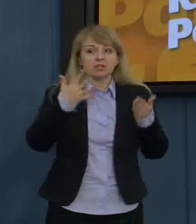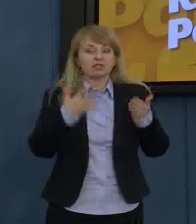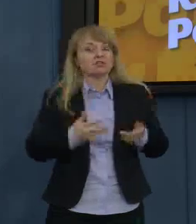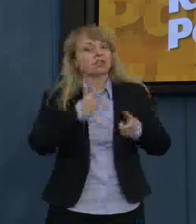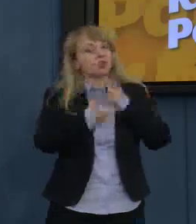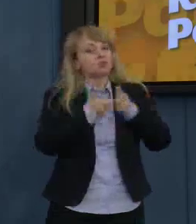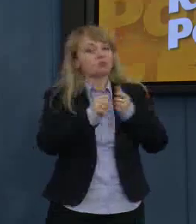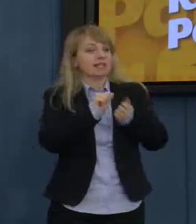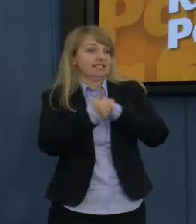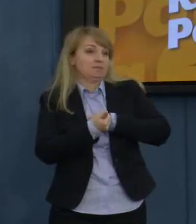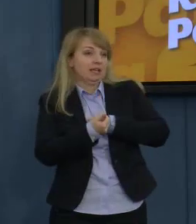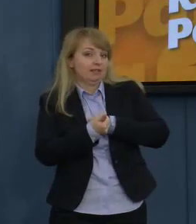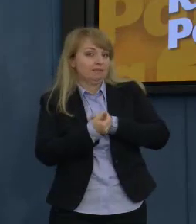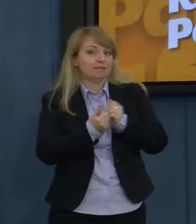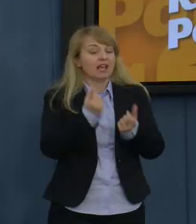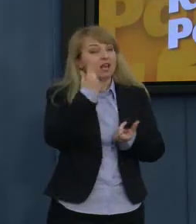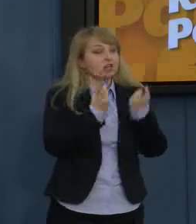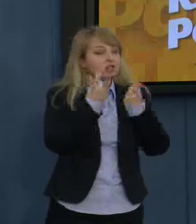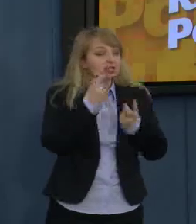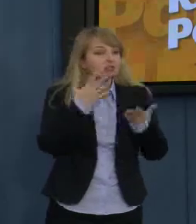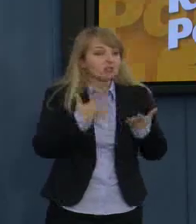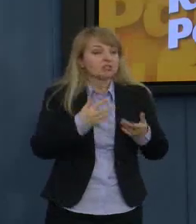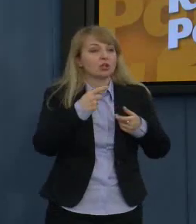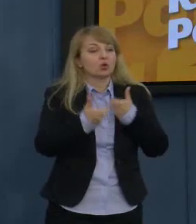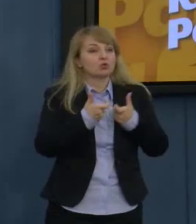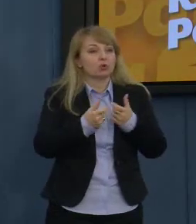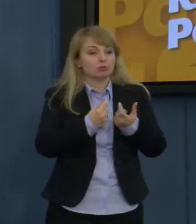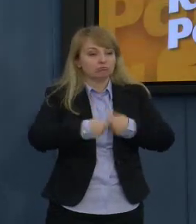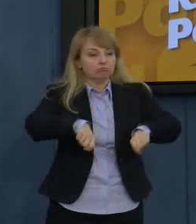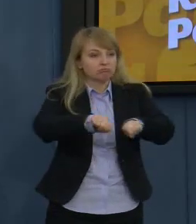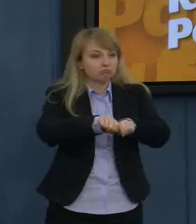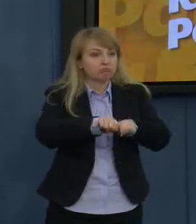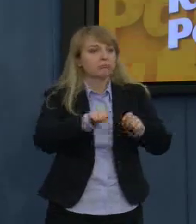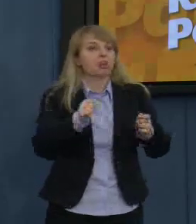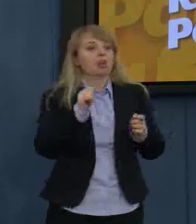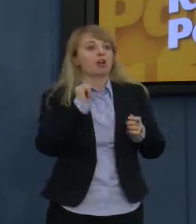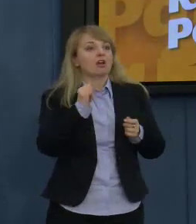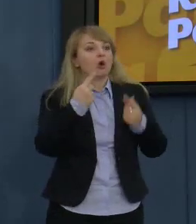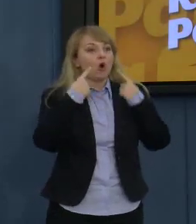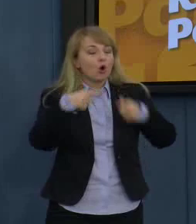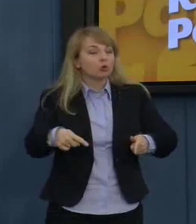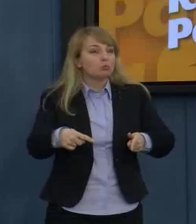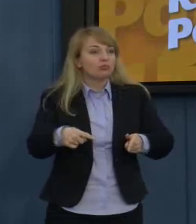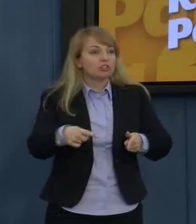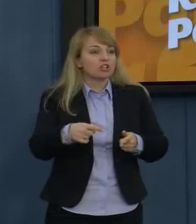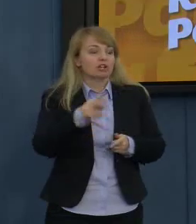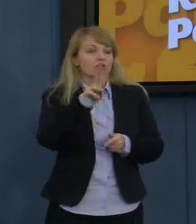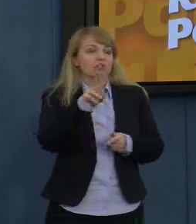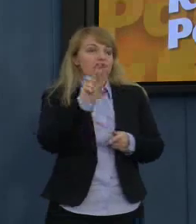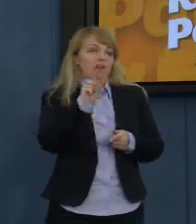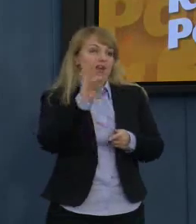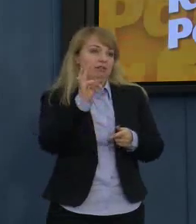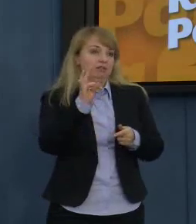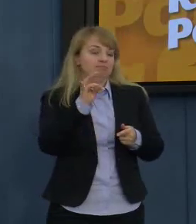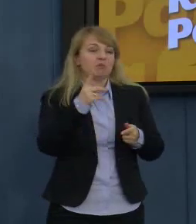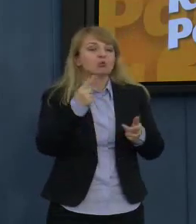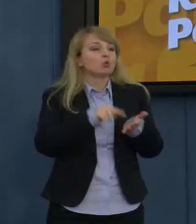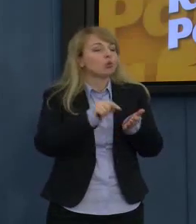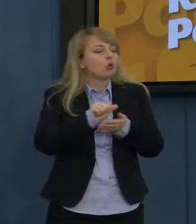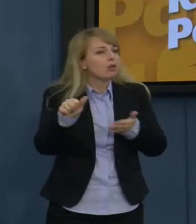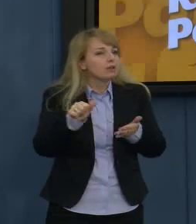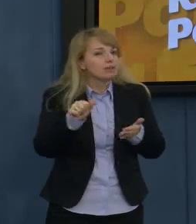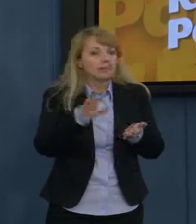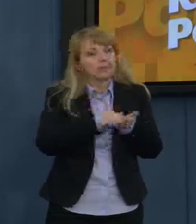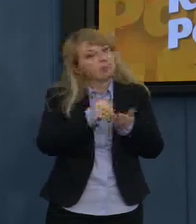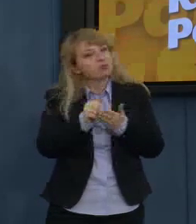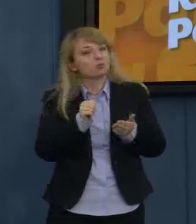zasadzie i wprowadzić w niektórych przypadkach tak zwaną solidarną odpowiedzialność za VAT. Co to oznacza? Oznacza to, że w przypadku niektórych towarów, na przykład paliwa,